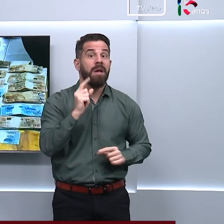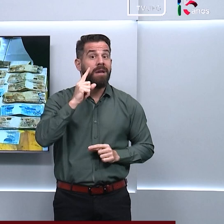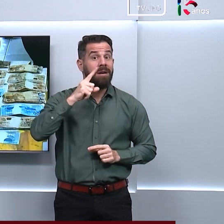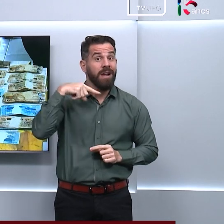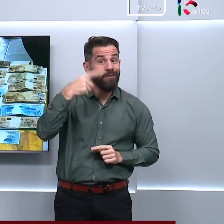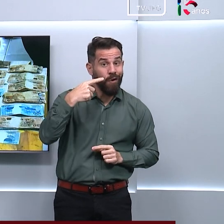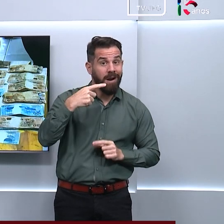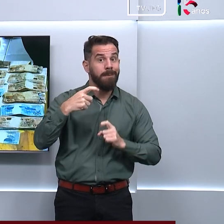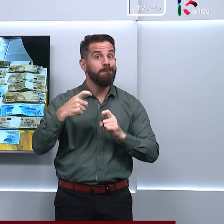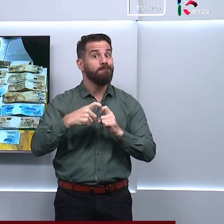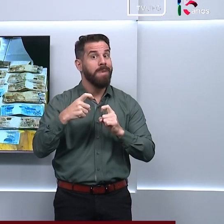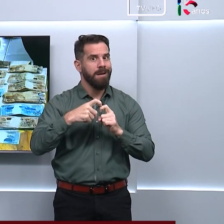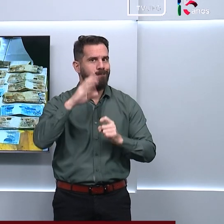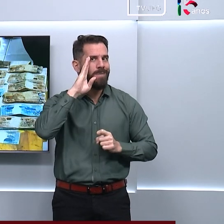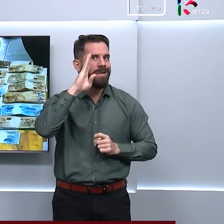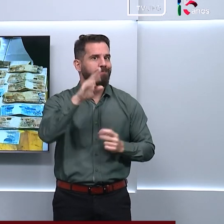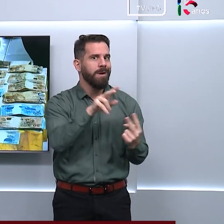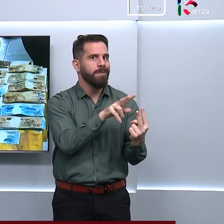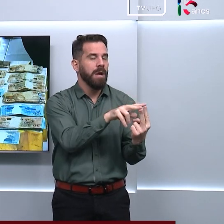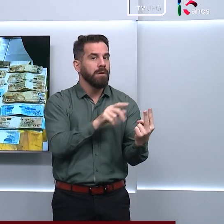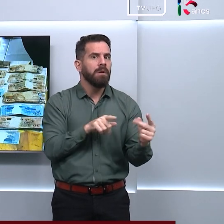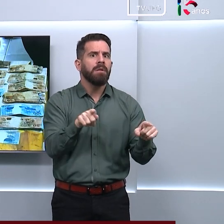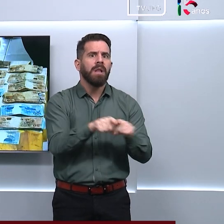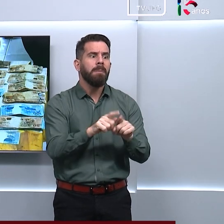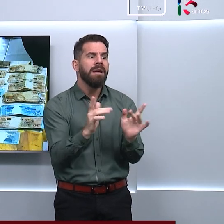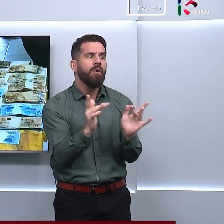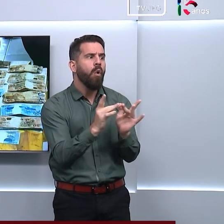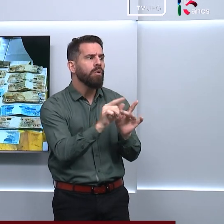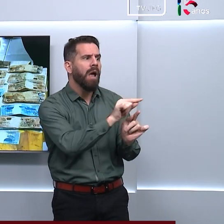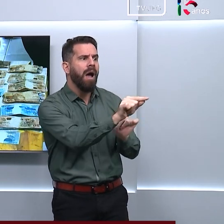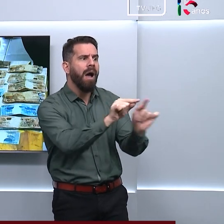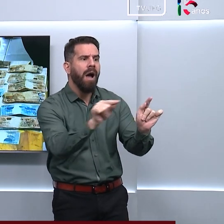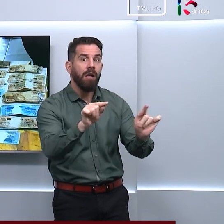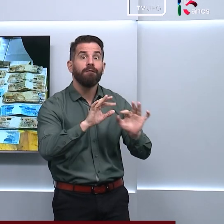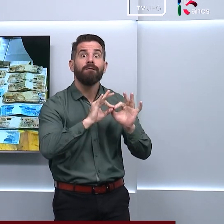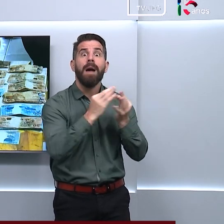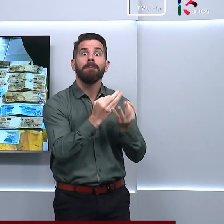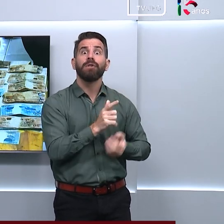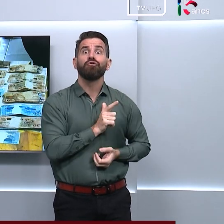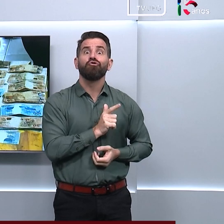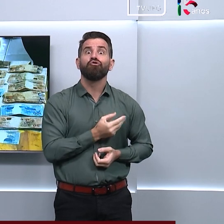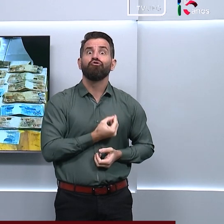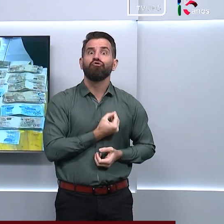médicos, além de contatos dos familiares dessas vítimas.